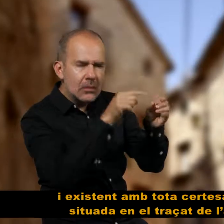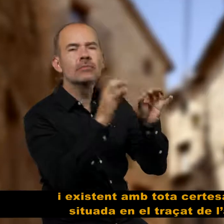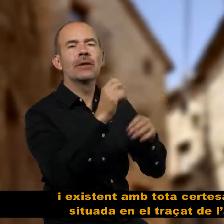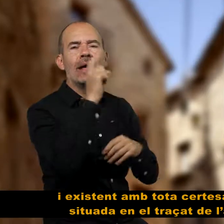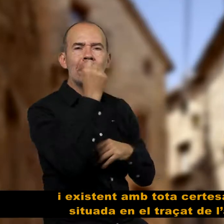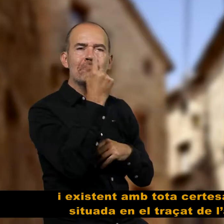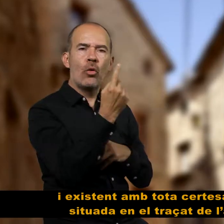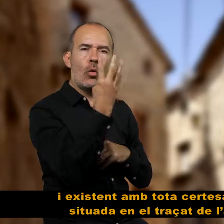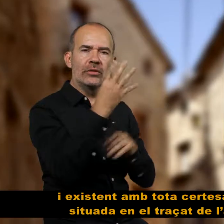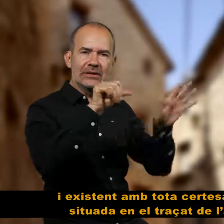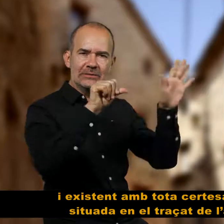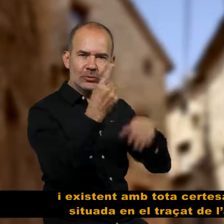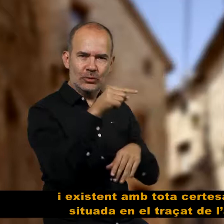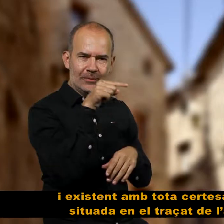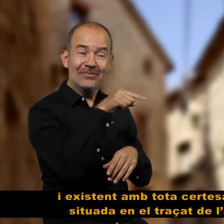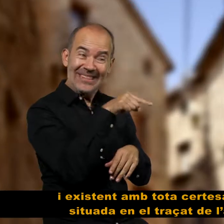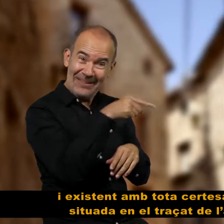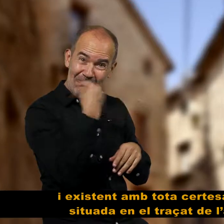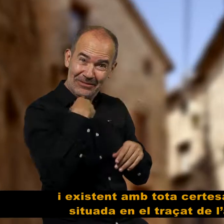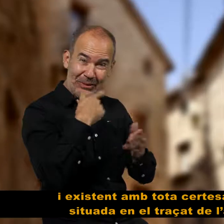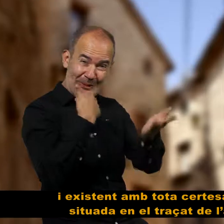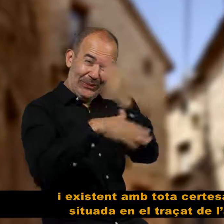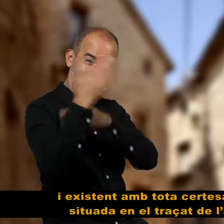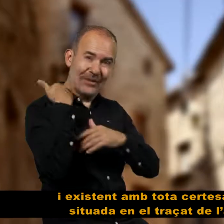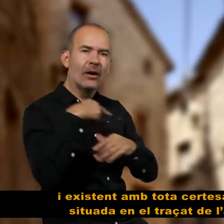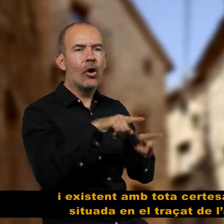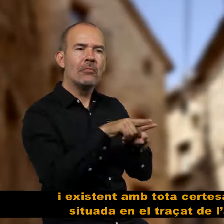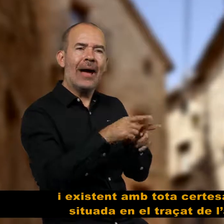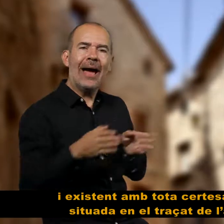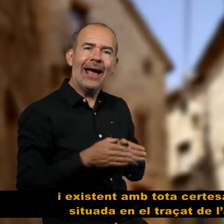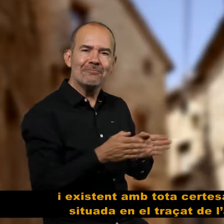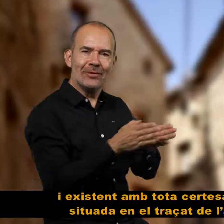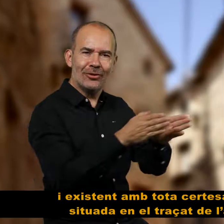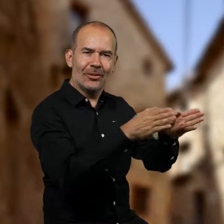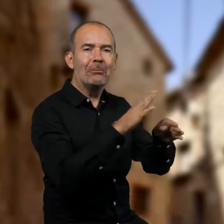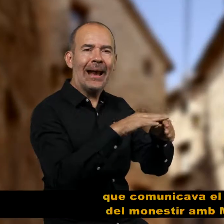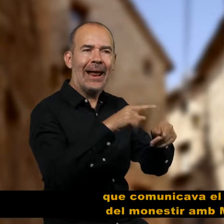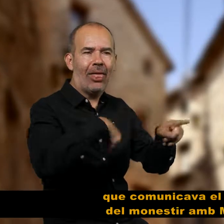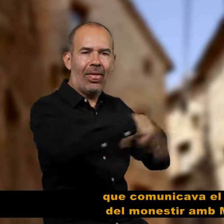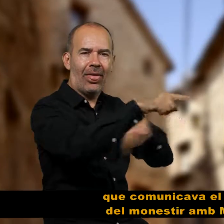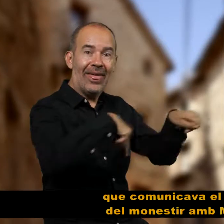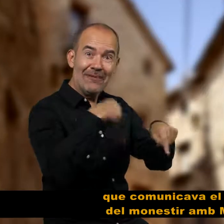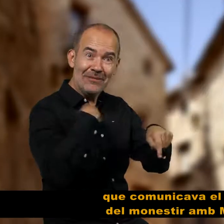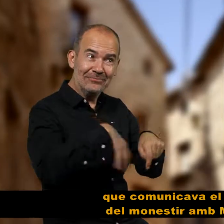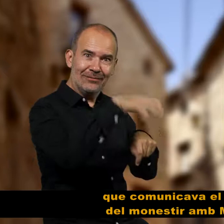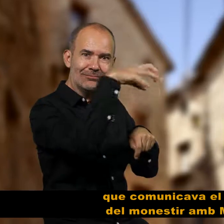1461, situada en el traçat de l'antic camí que comunicava el nucli del monestir amb Mollà,